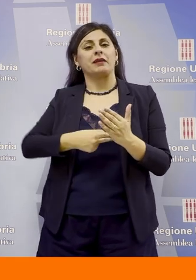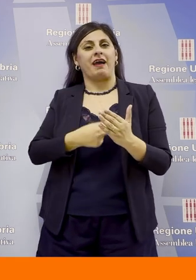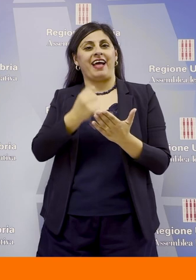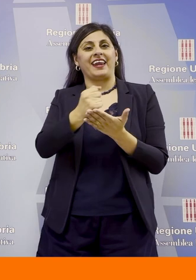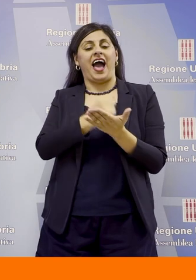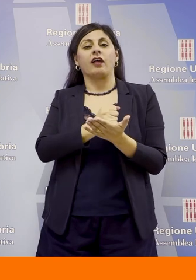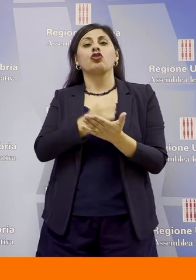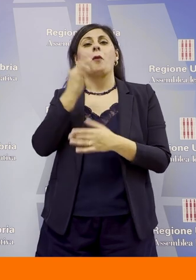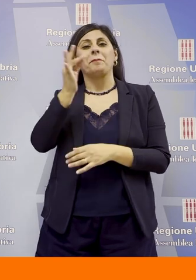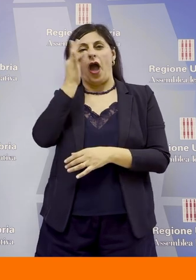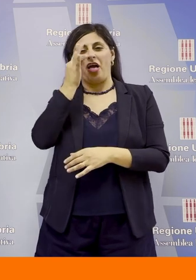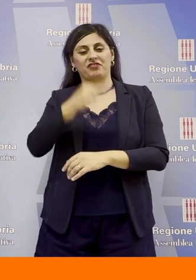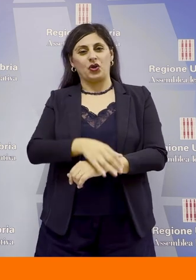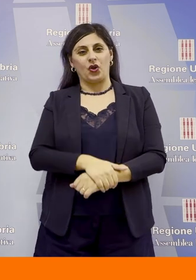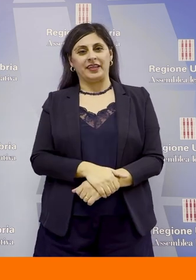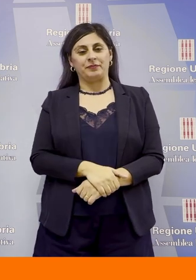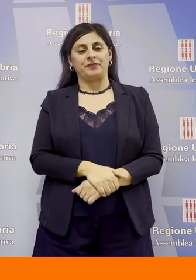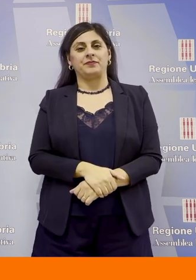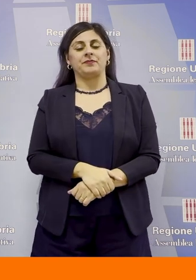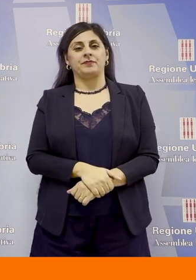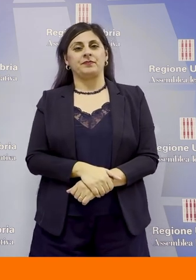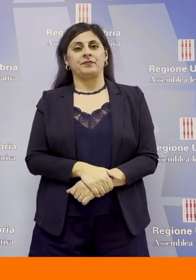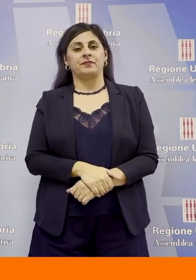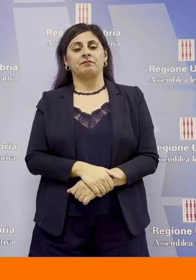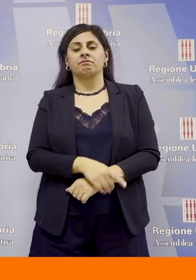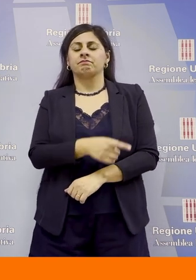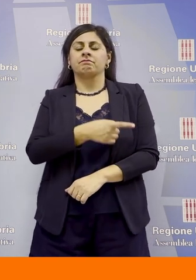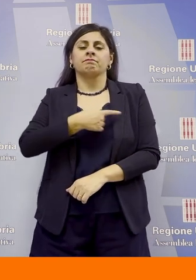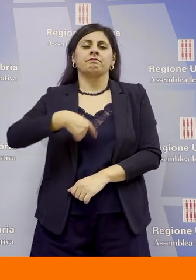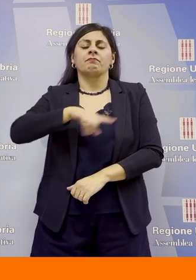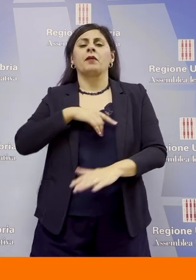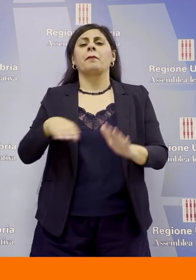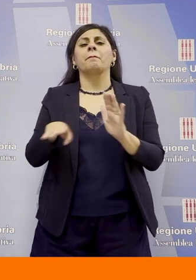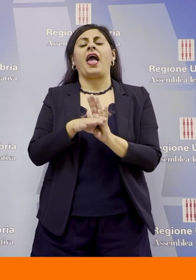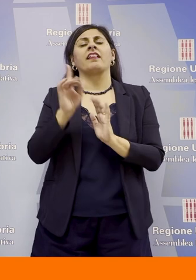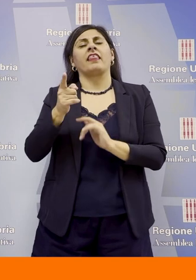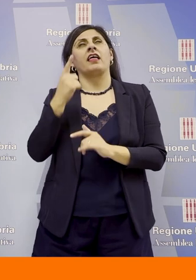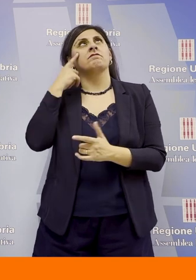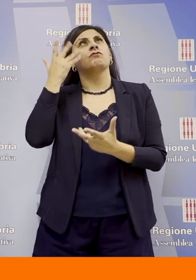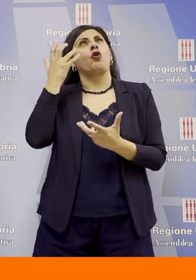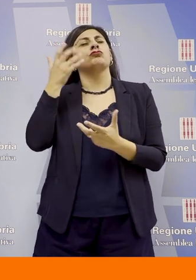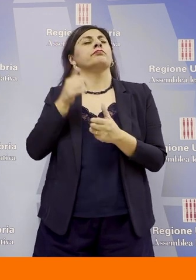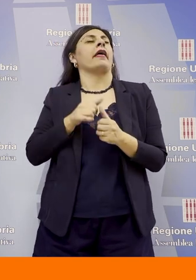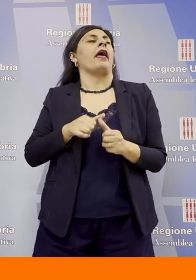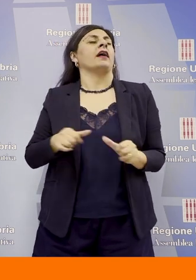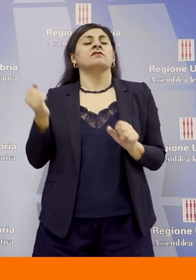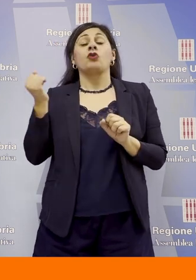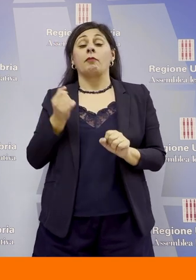atto Paola Fioroni Partiamo da un assunto fondamentale quello per cui la